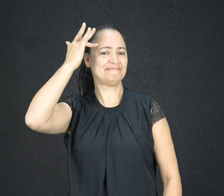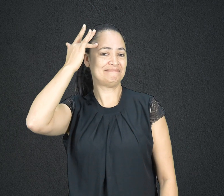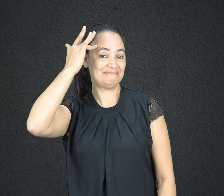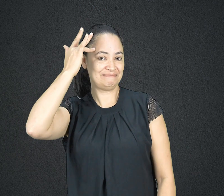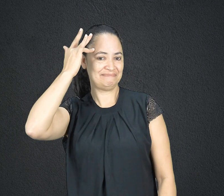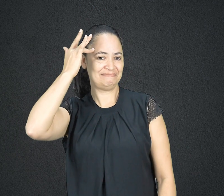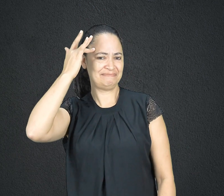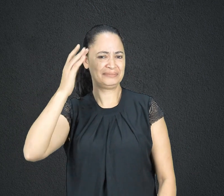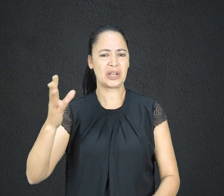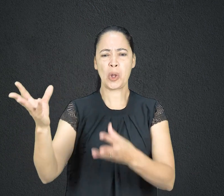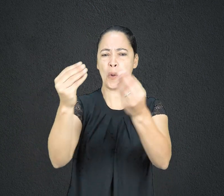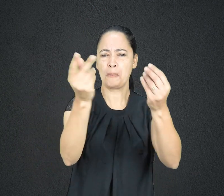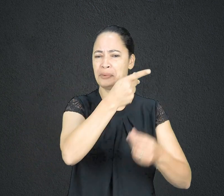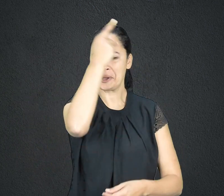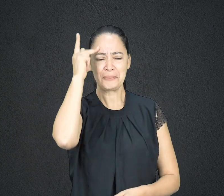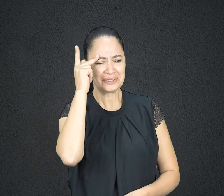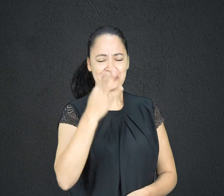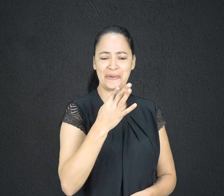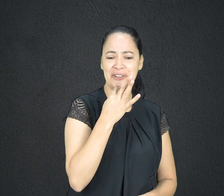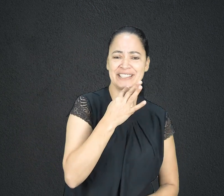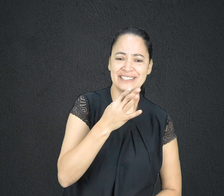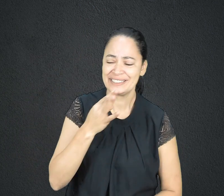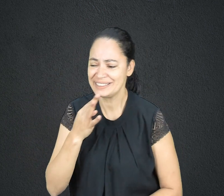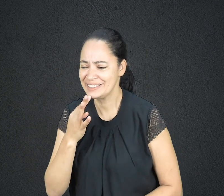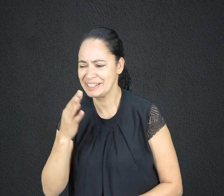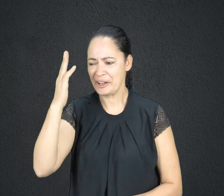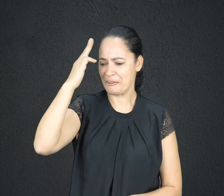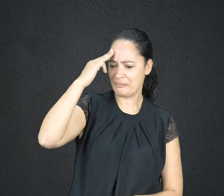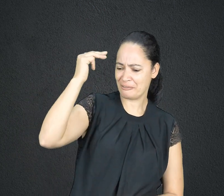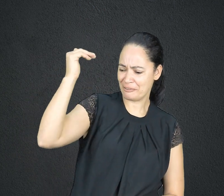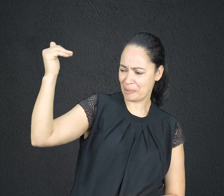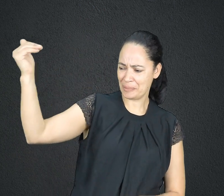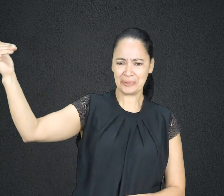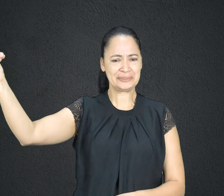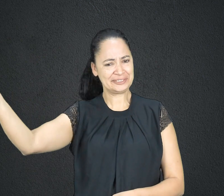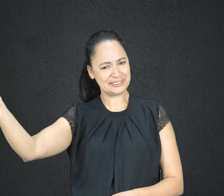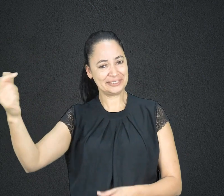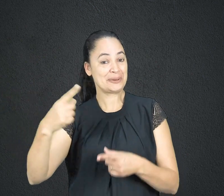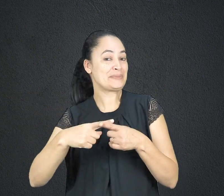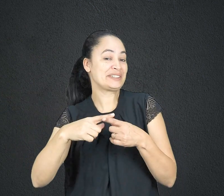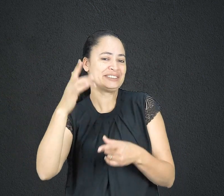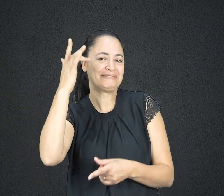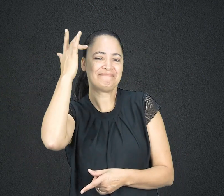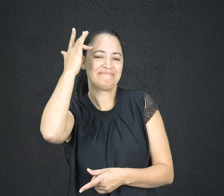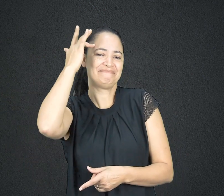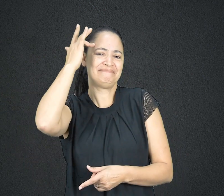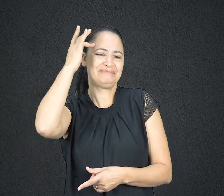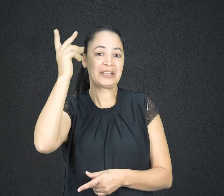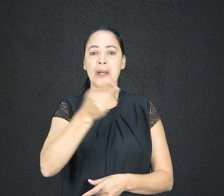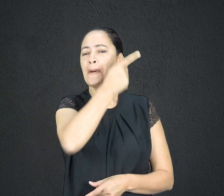sua fama percorria as nações vizinhas. Pessoas de vários lugares iam até ele para ouvi-lo e para conhecê-lo.